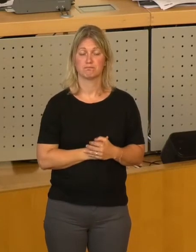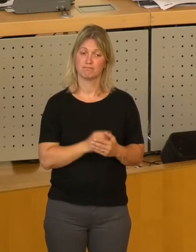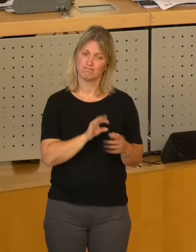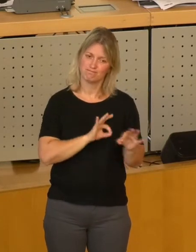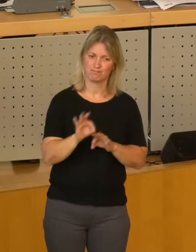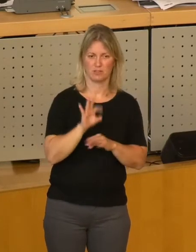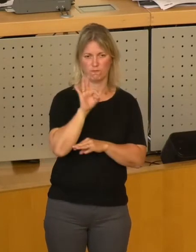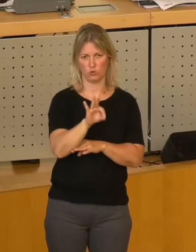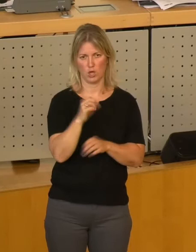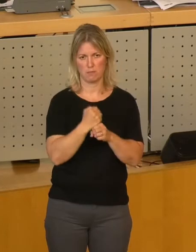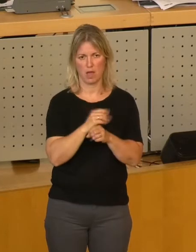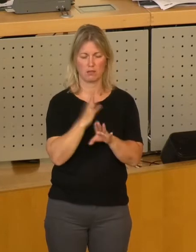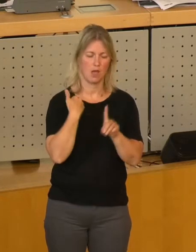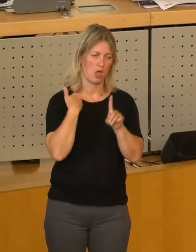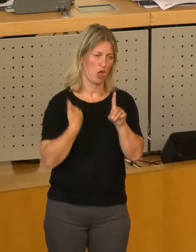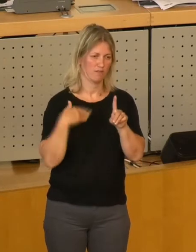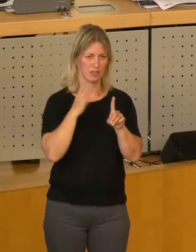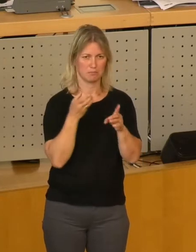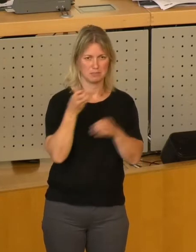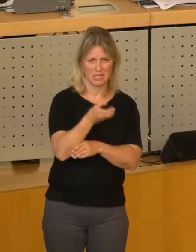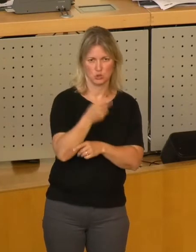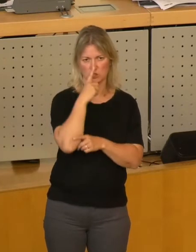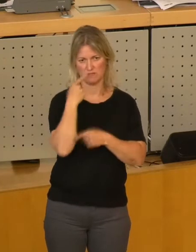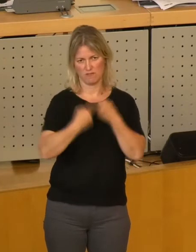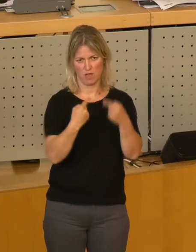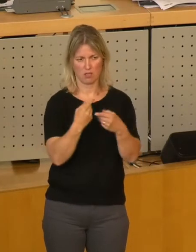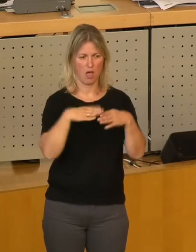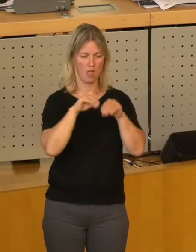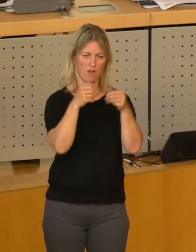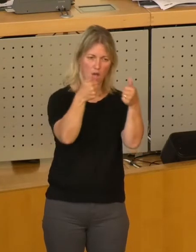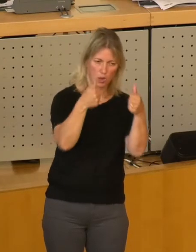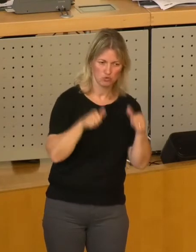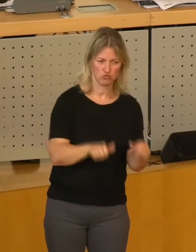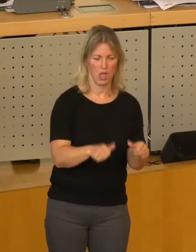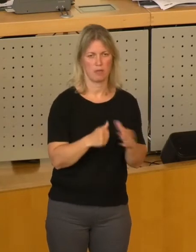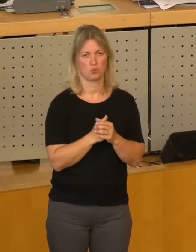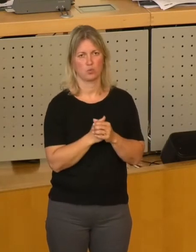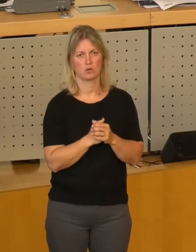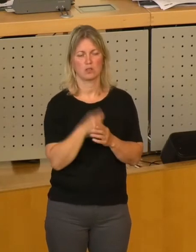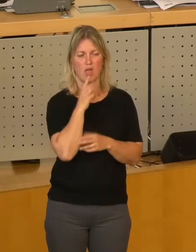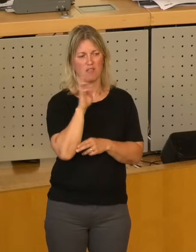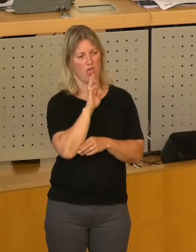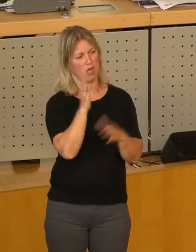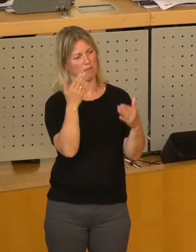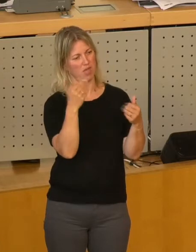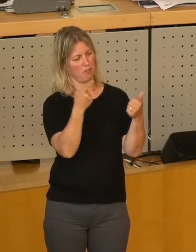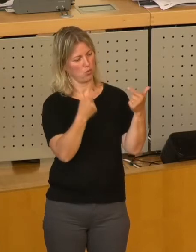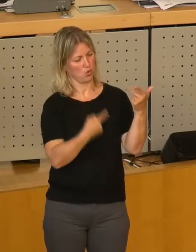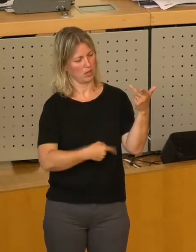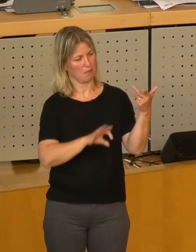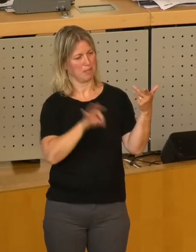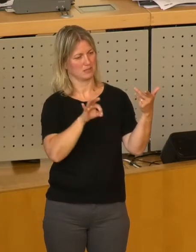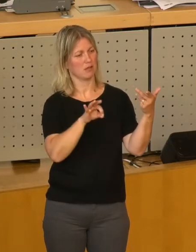durchgeführt. Es geht eine Ausschreibung voran, es werden dann die Besten ausgewählt und dann gibt es